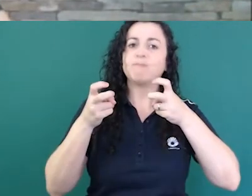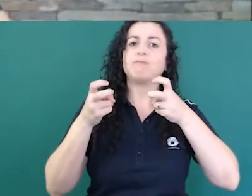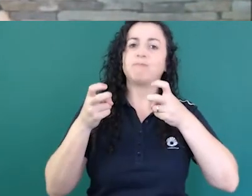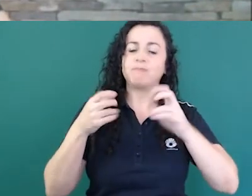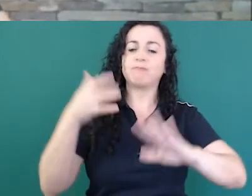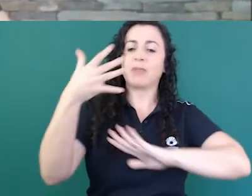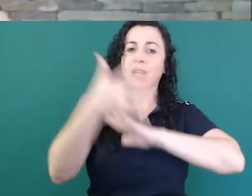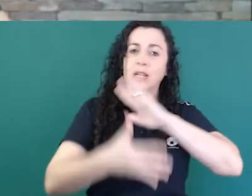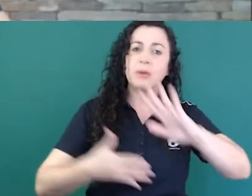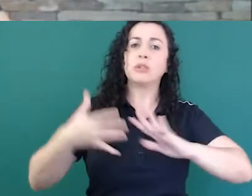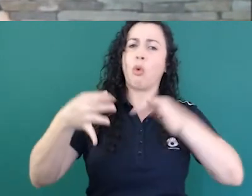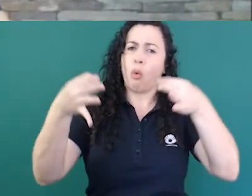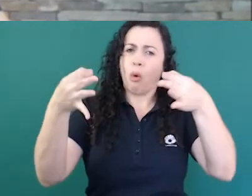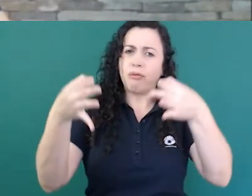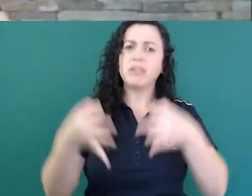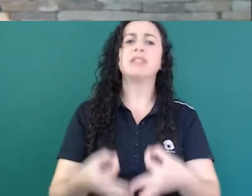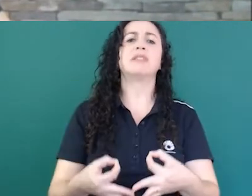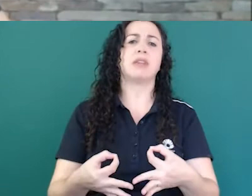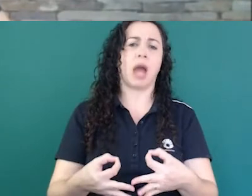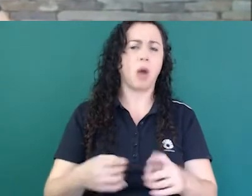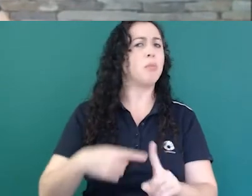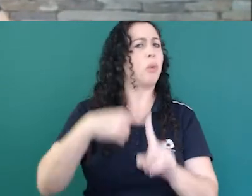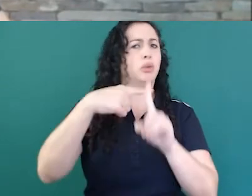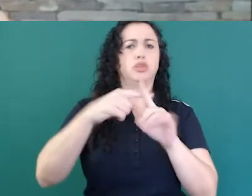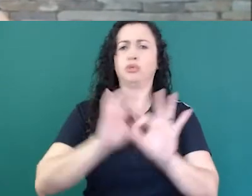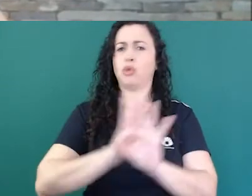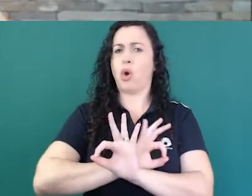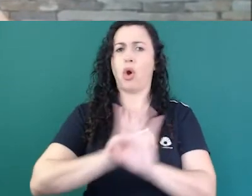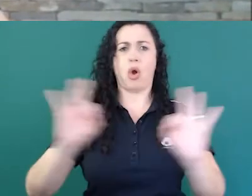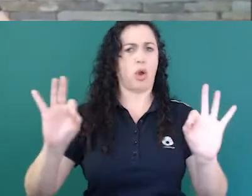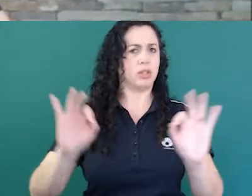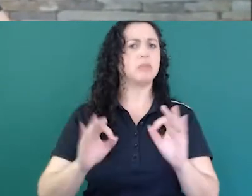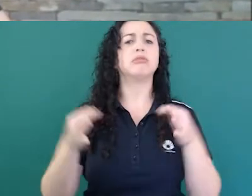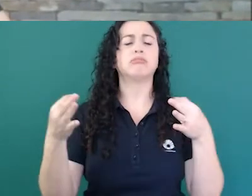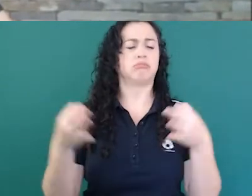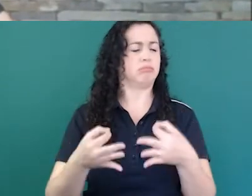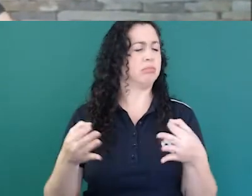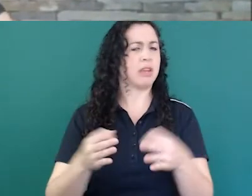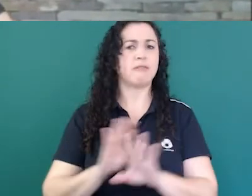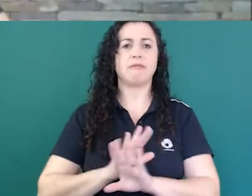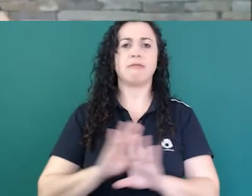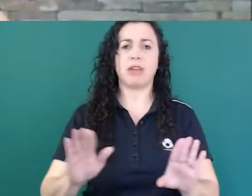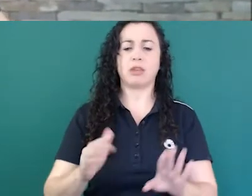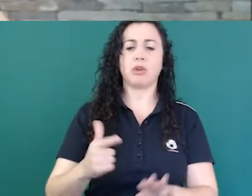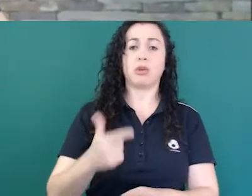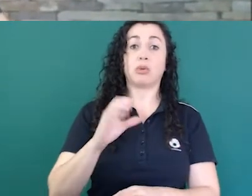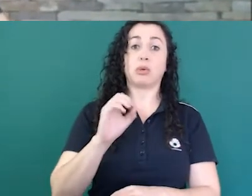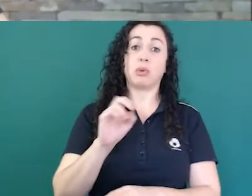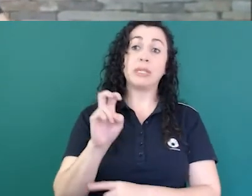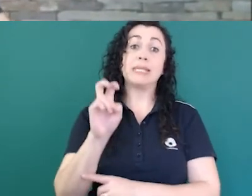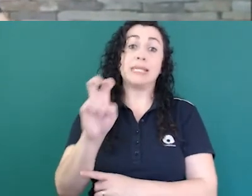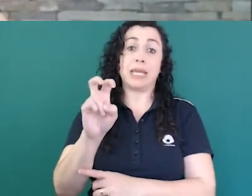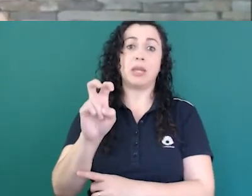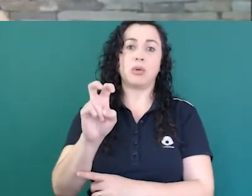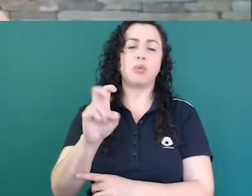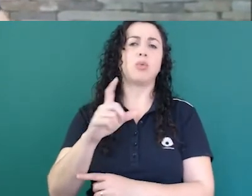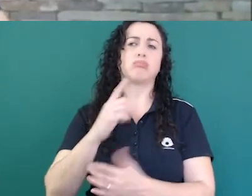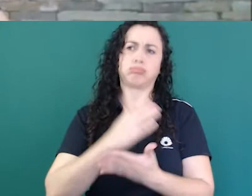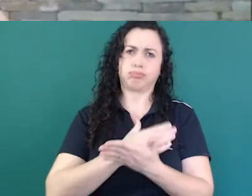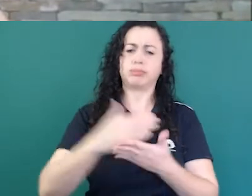de ter sido oficializada que é muito positivo como eu já falei no ano de 2005 ainda muita